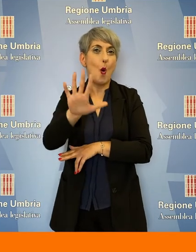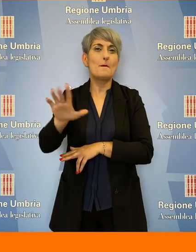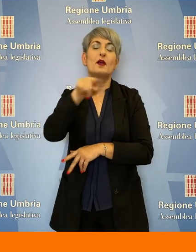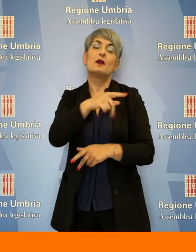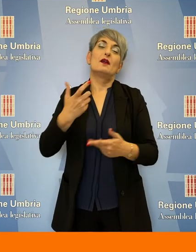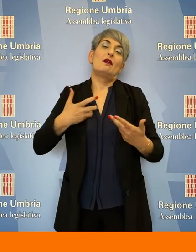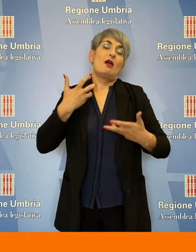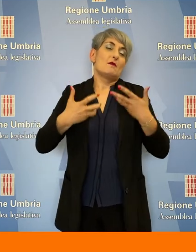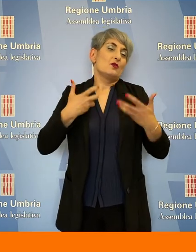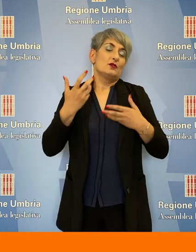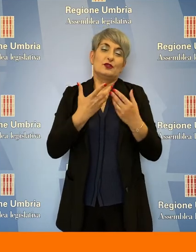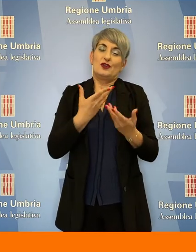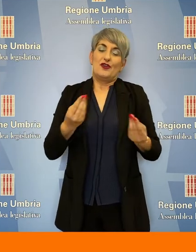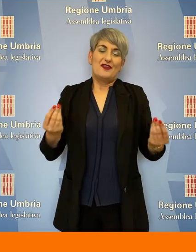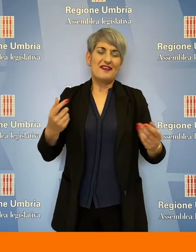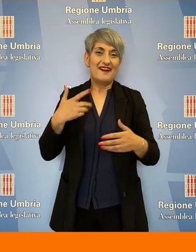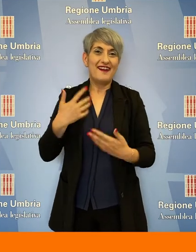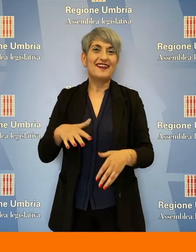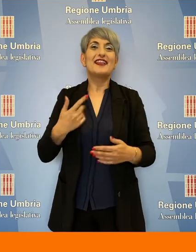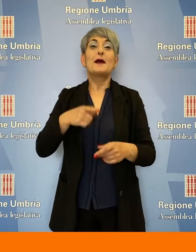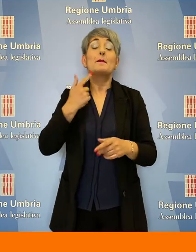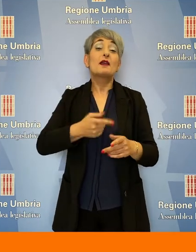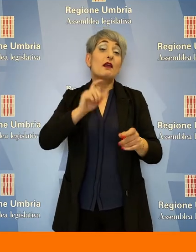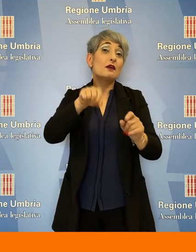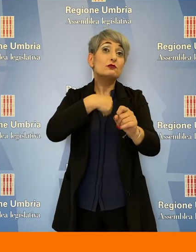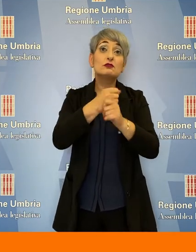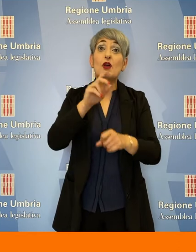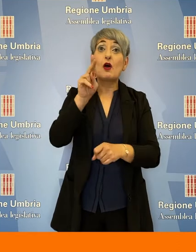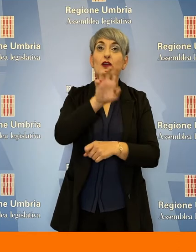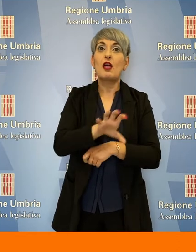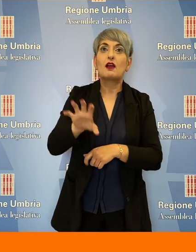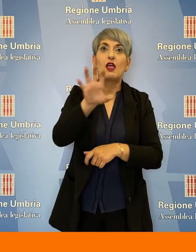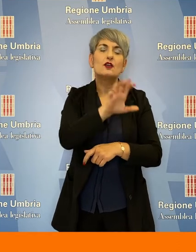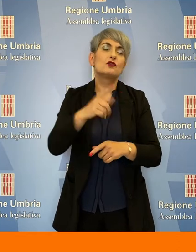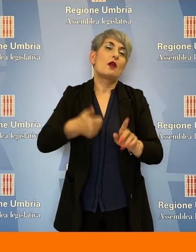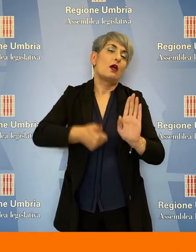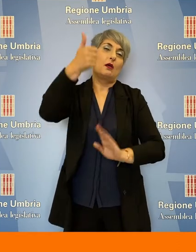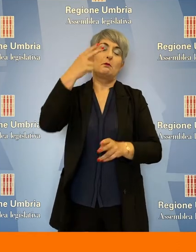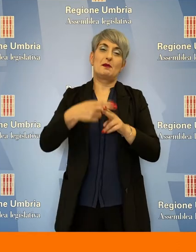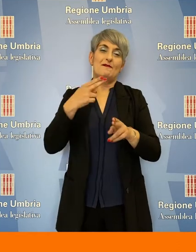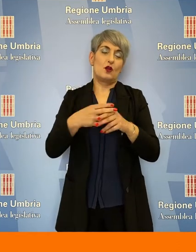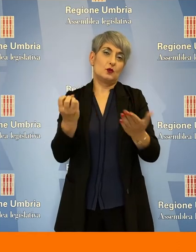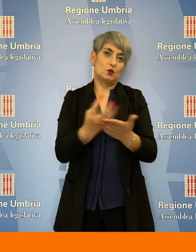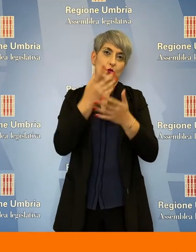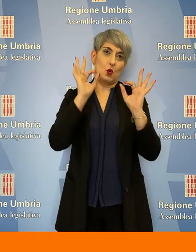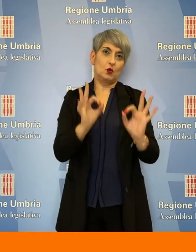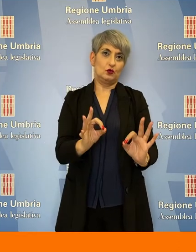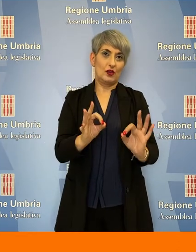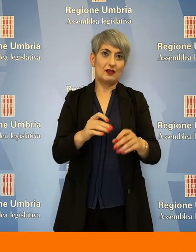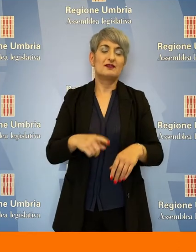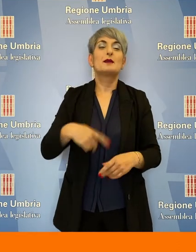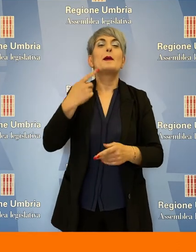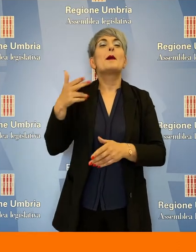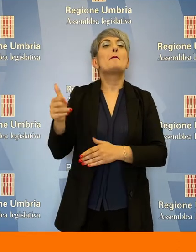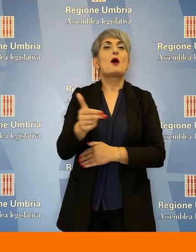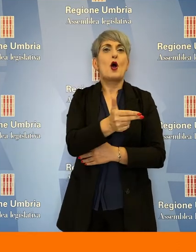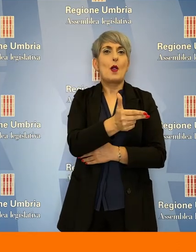perché è evidenziato che è la prima volta nella storia regionale che accade una cosa del genere. Paola Appalombi, infine, Presidente dell'Associazione